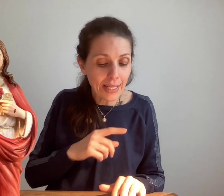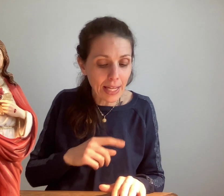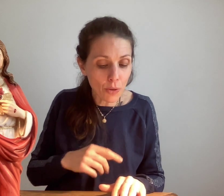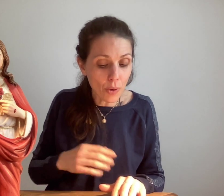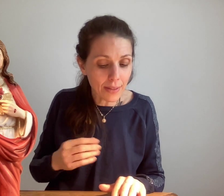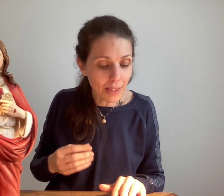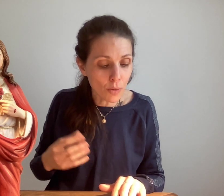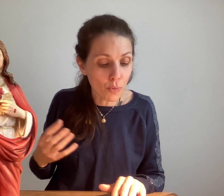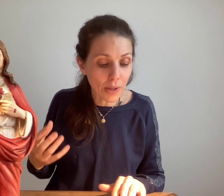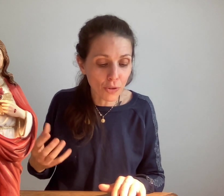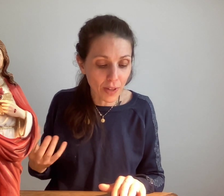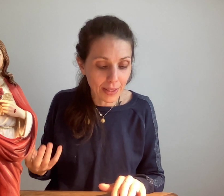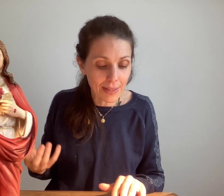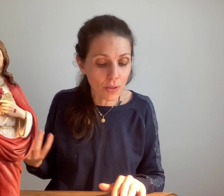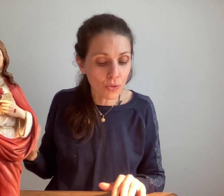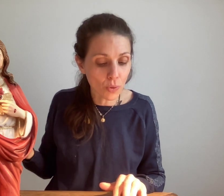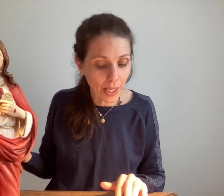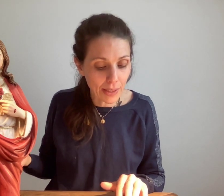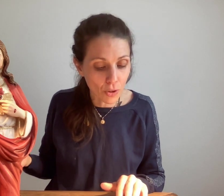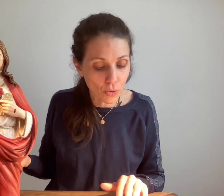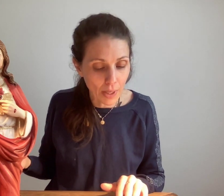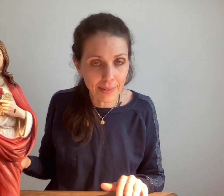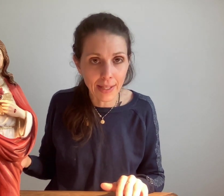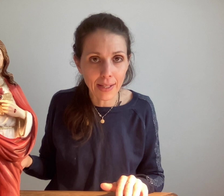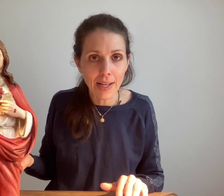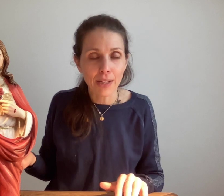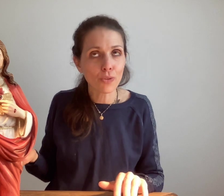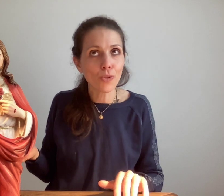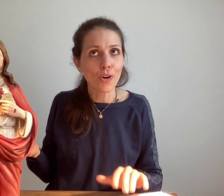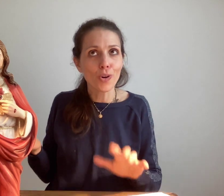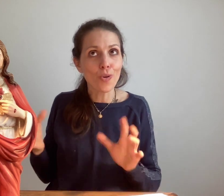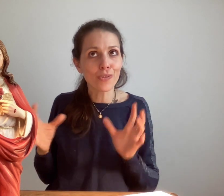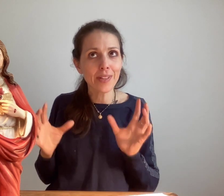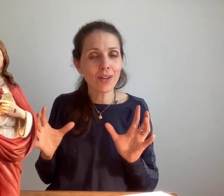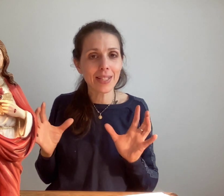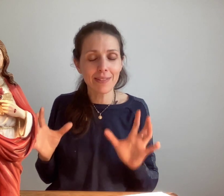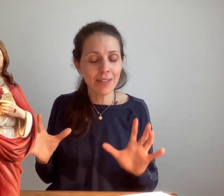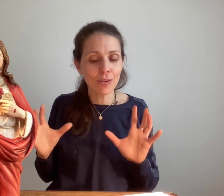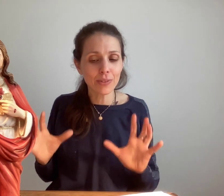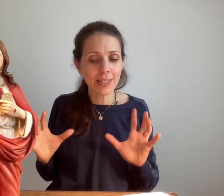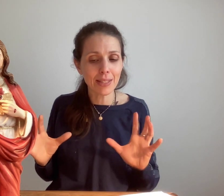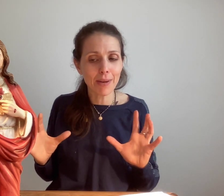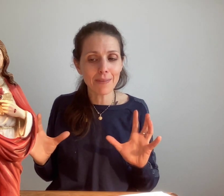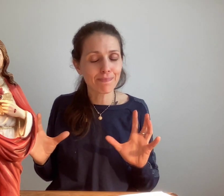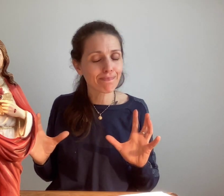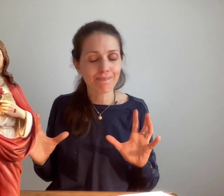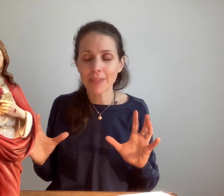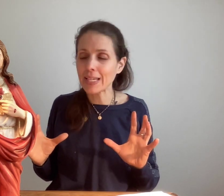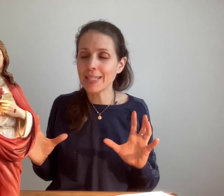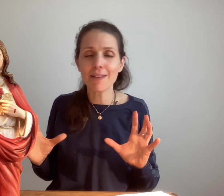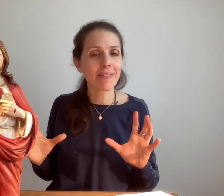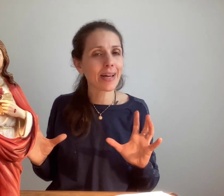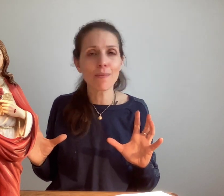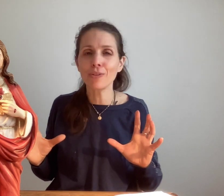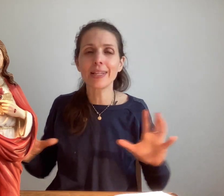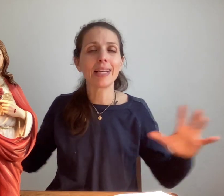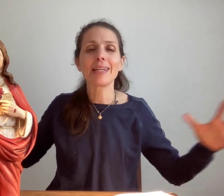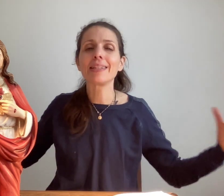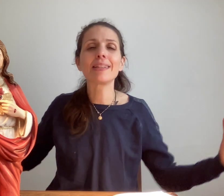qui a eu ainsi le pouvoir de faire descendre son créateur sur la terre donc quand on vit dans la divine volonté ici-bas il y a vraiment des